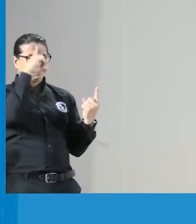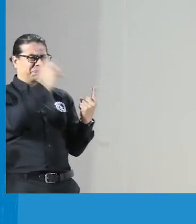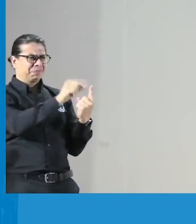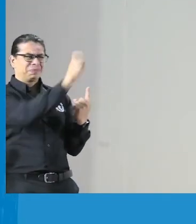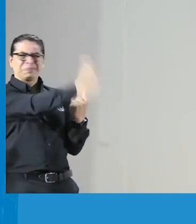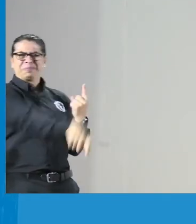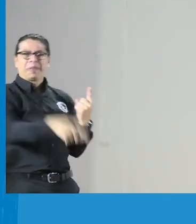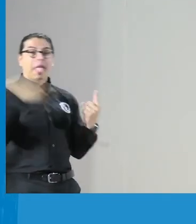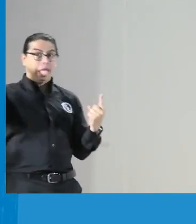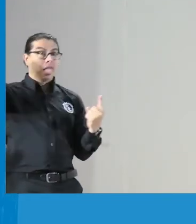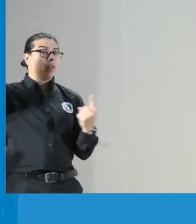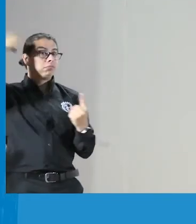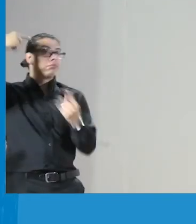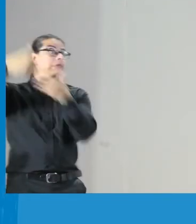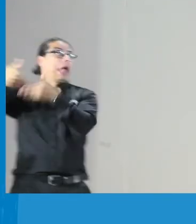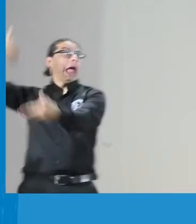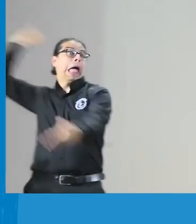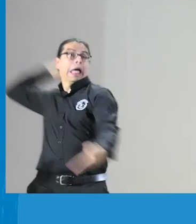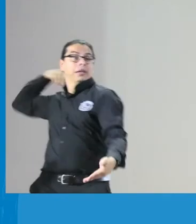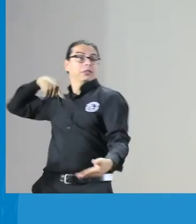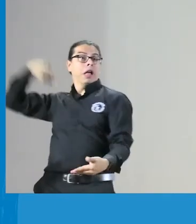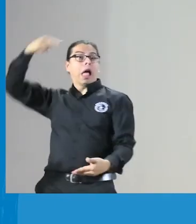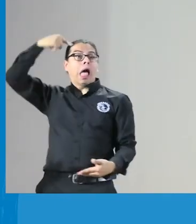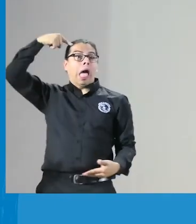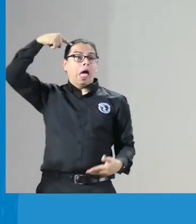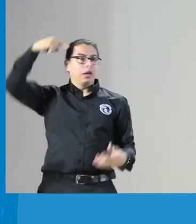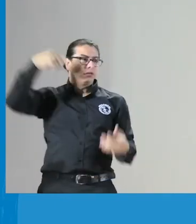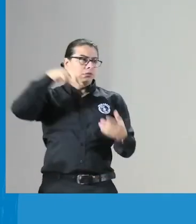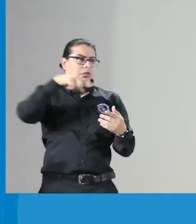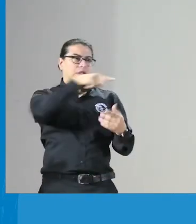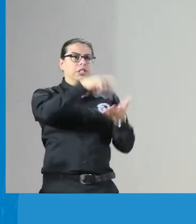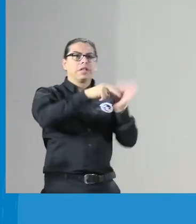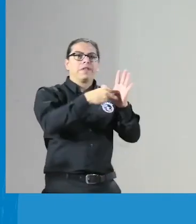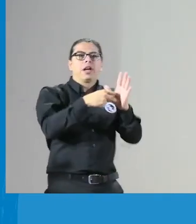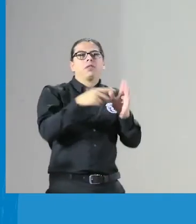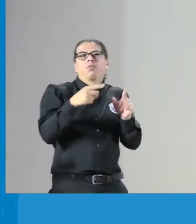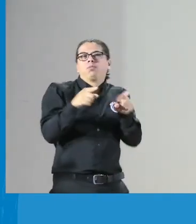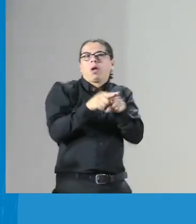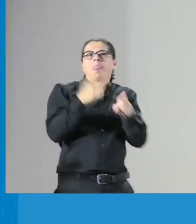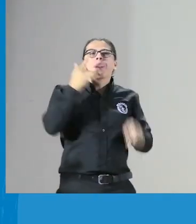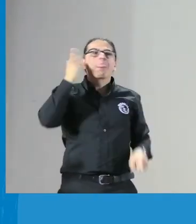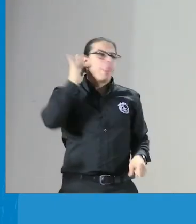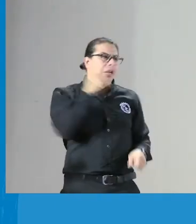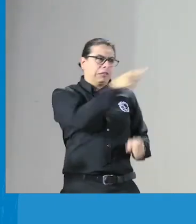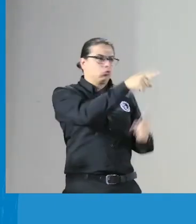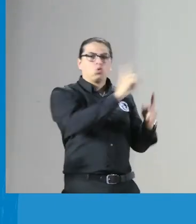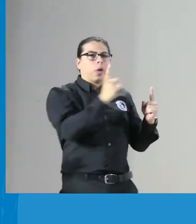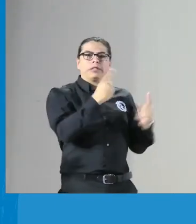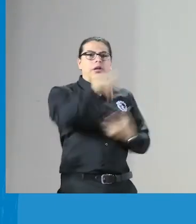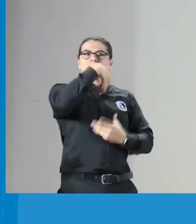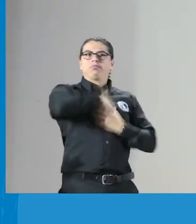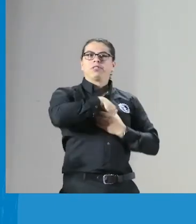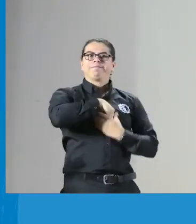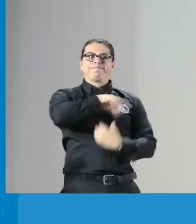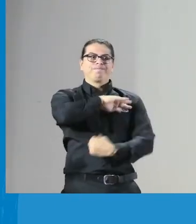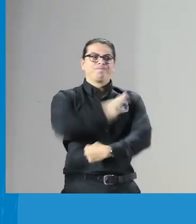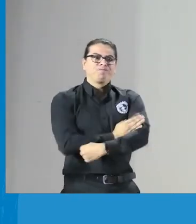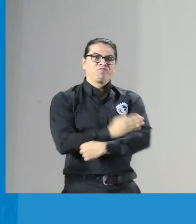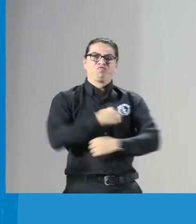entidad de manera externa pensaban que estaban haciendo un acompañamiento porque tenían un déficit no